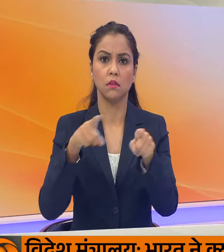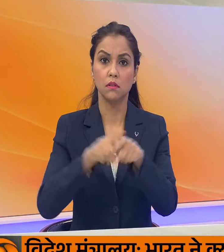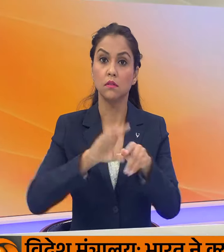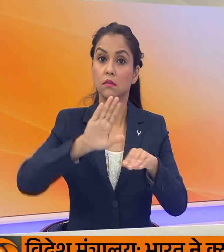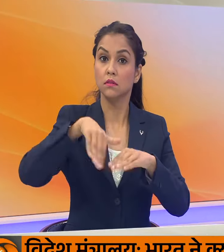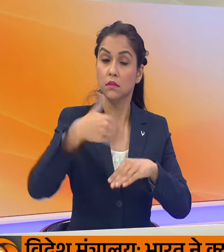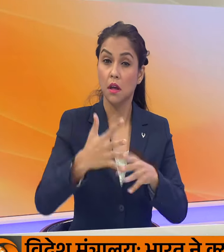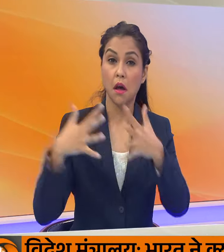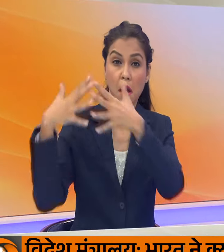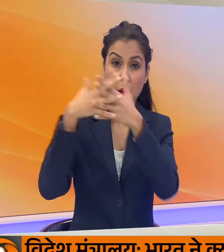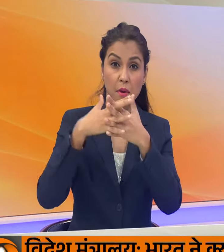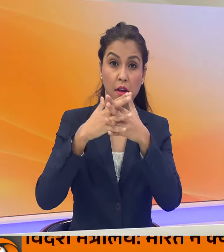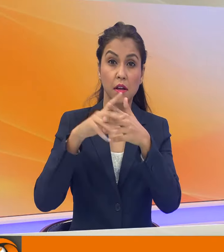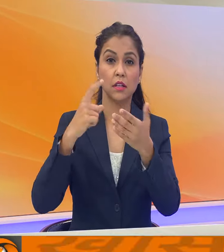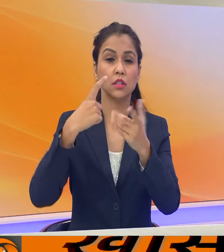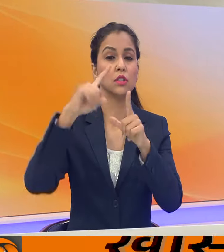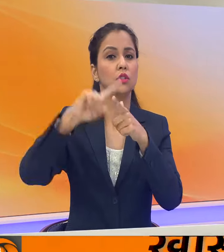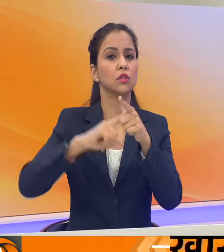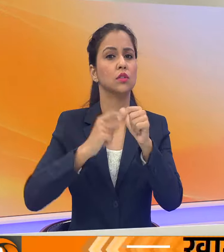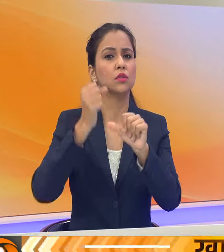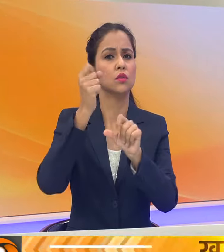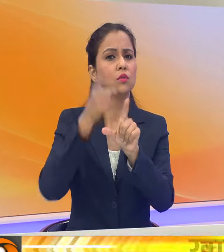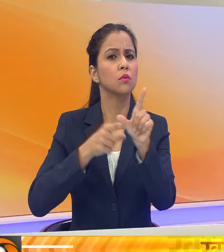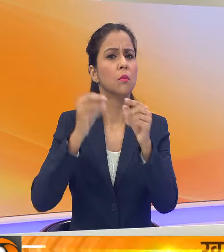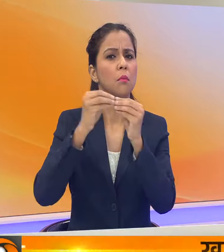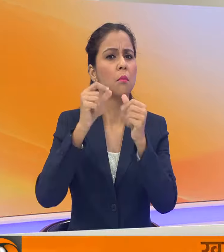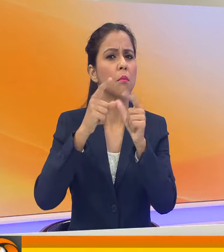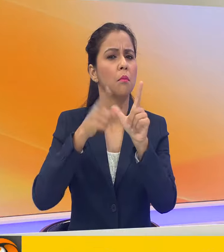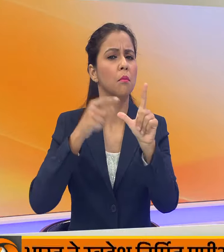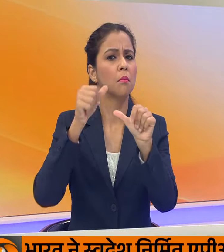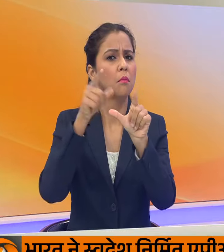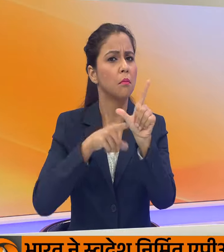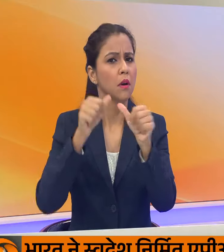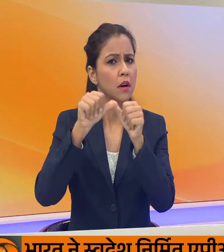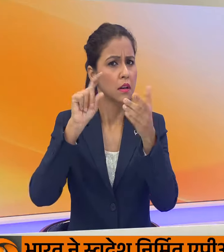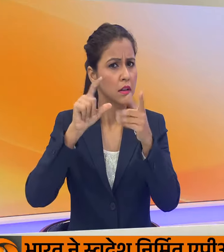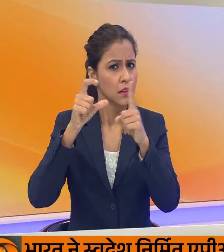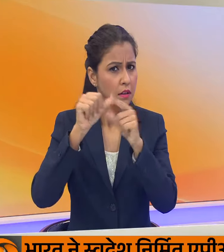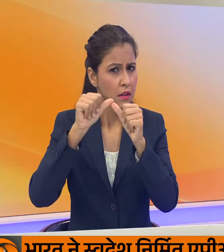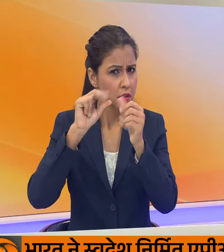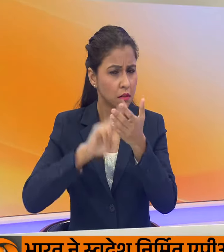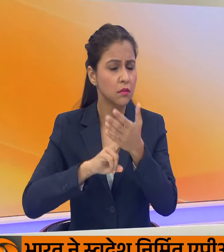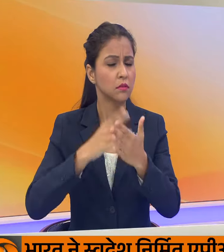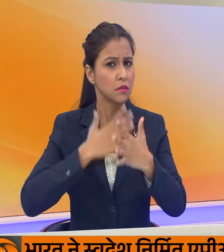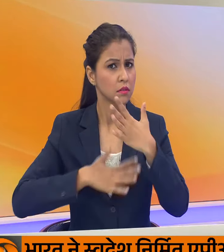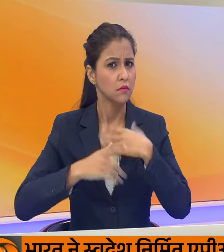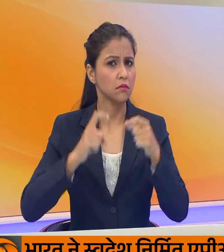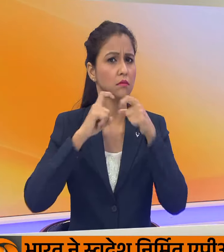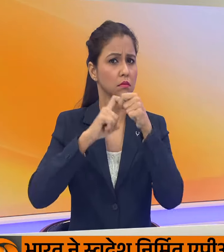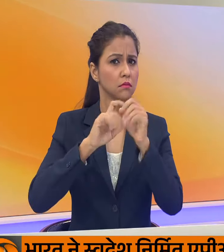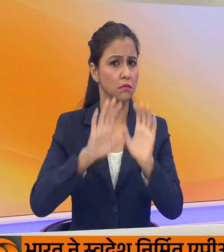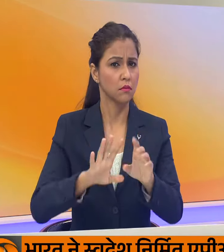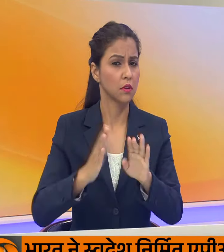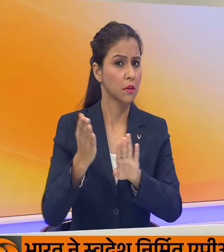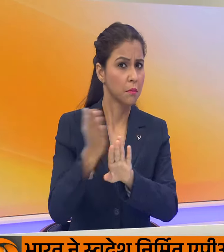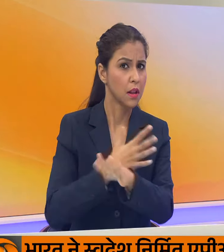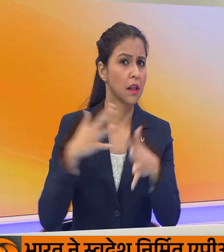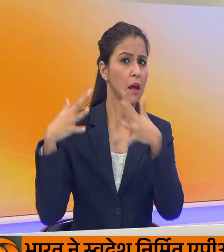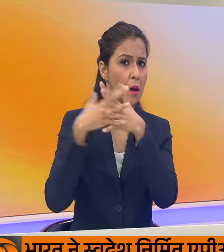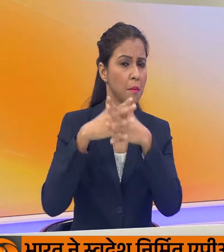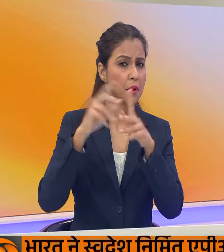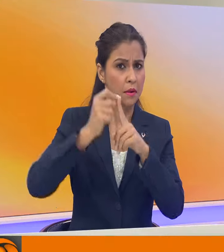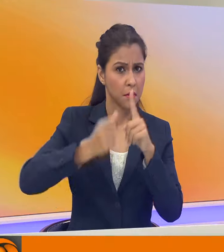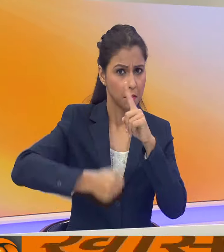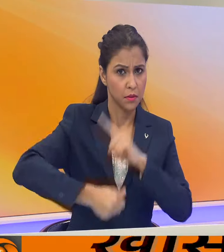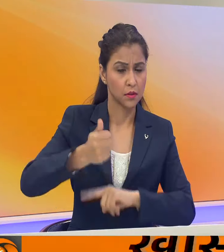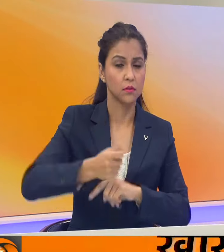अमरीका की राष्टपती जो बाइडन के शान्ती प्रस्ताओं पर सवाल उठ रहे हैं। दरसल इससे पहले अमरीकी राष्टपती जो